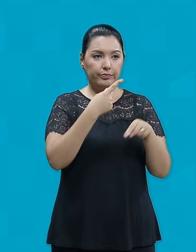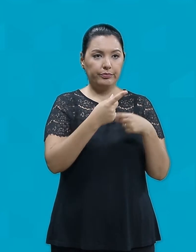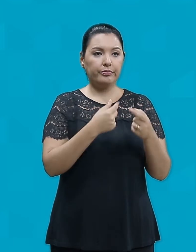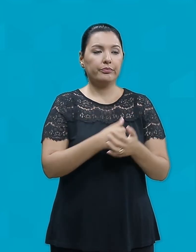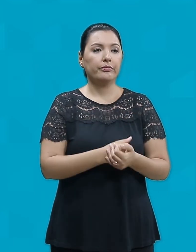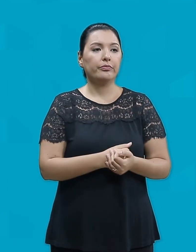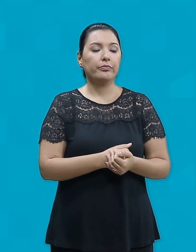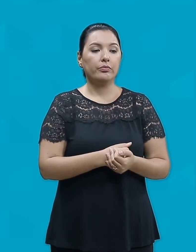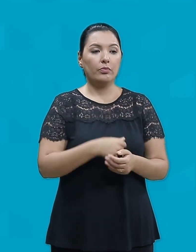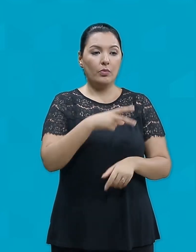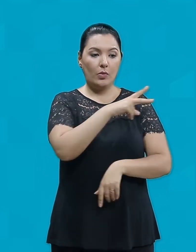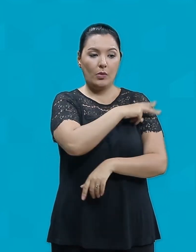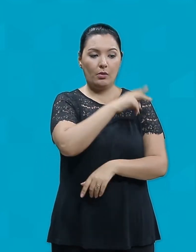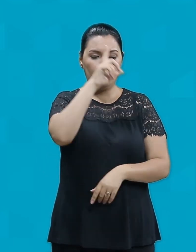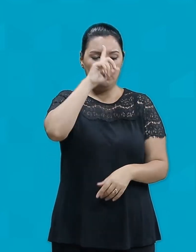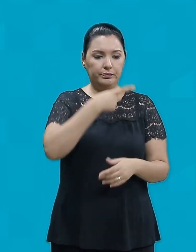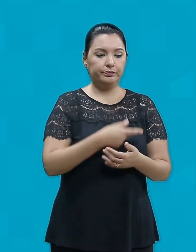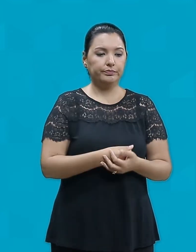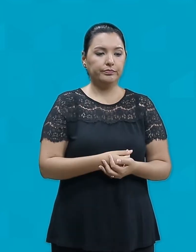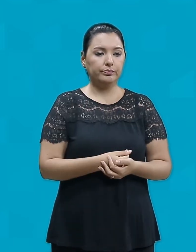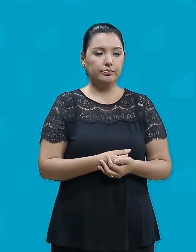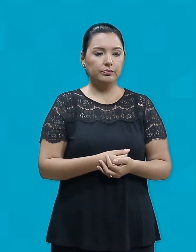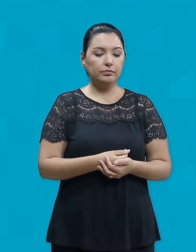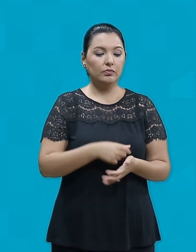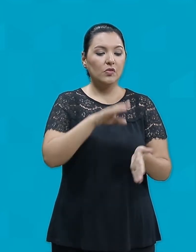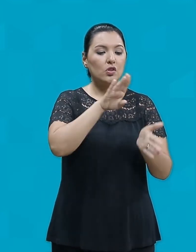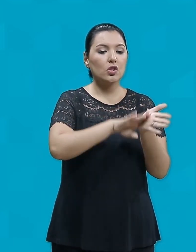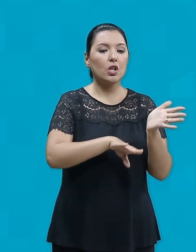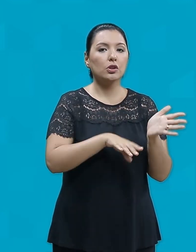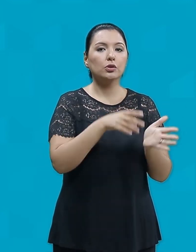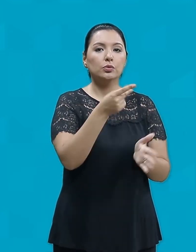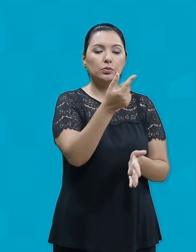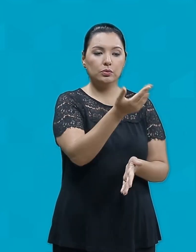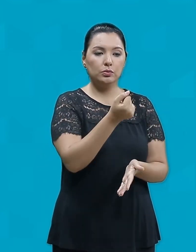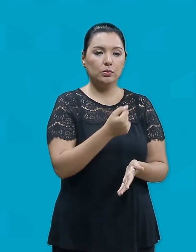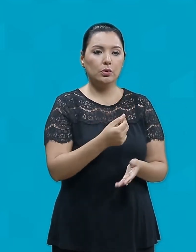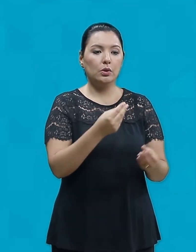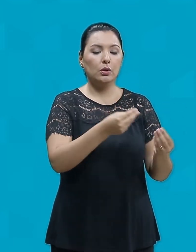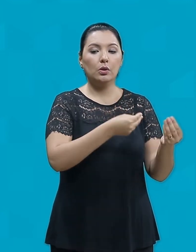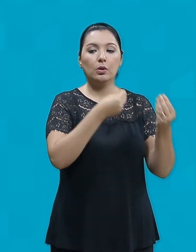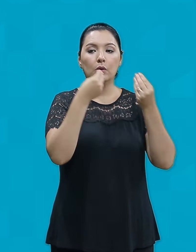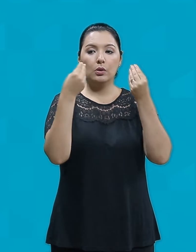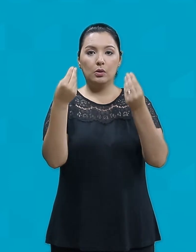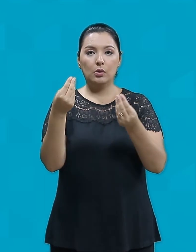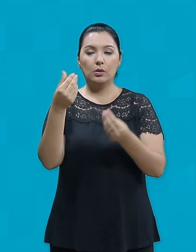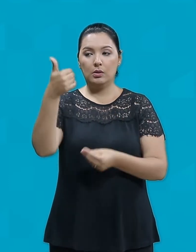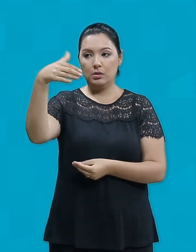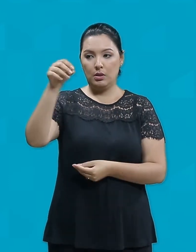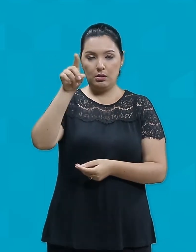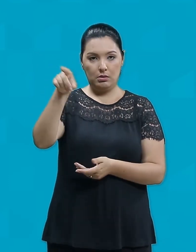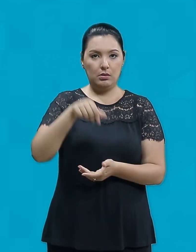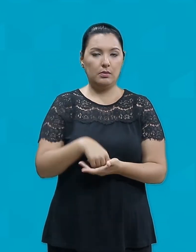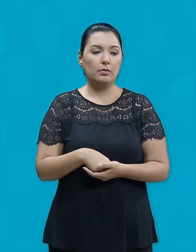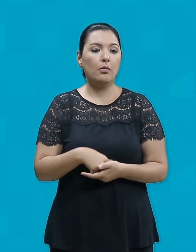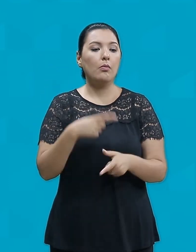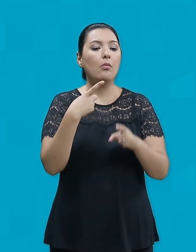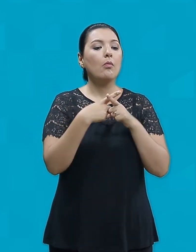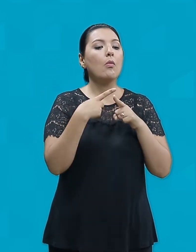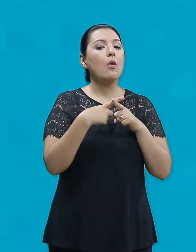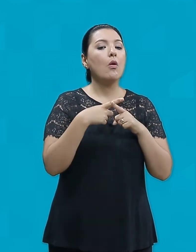o patrão ordenou Tirai dele o talento e dai-o àquele que tem dez Porque a todo aquele que